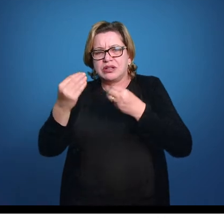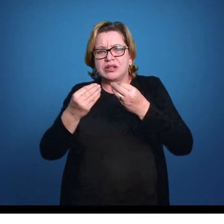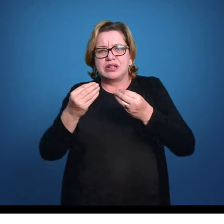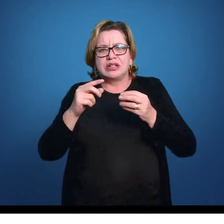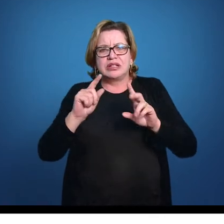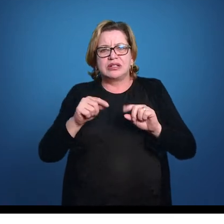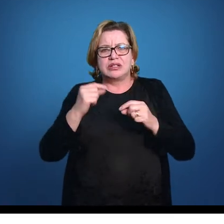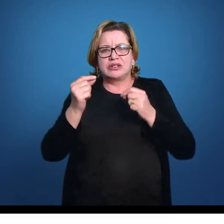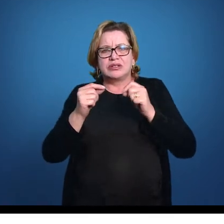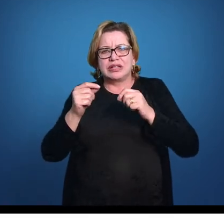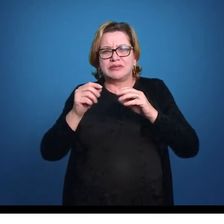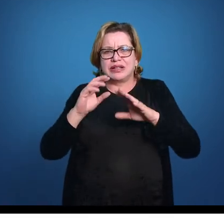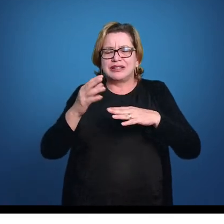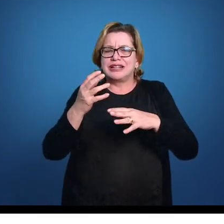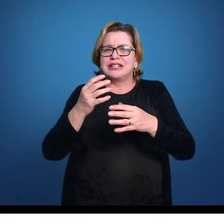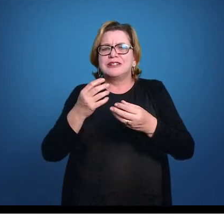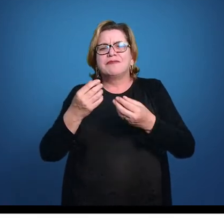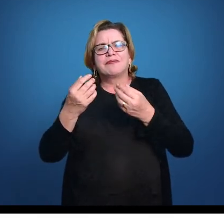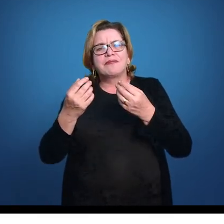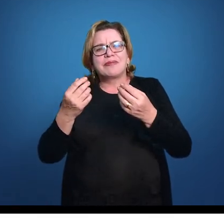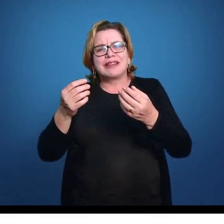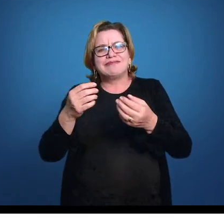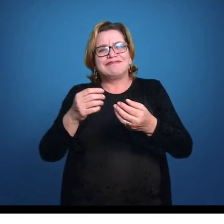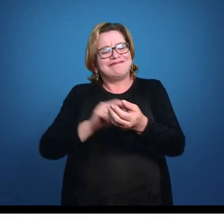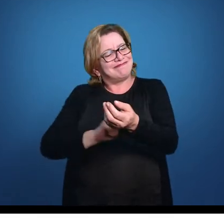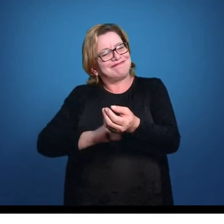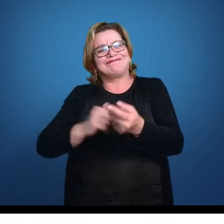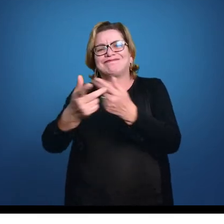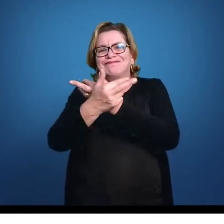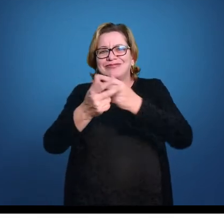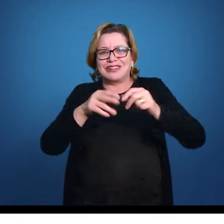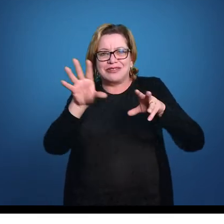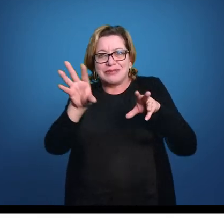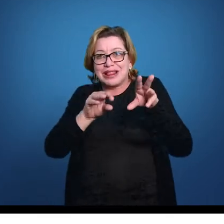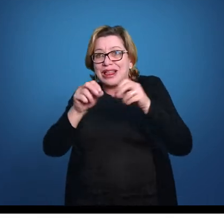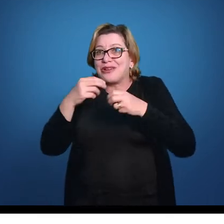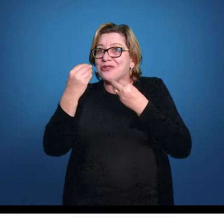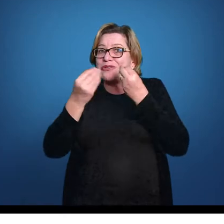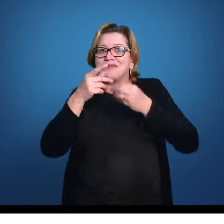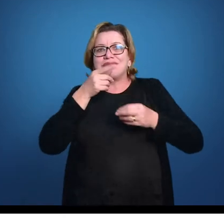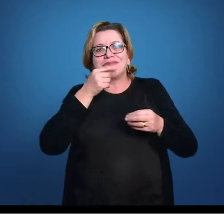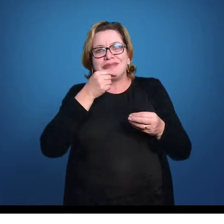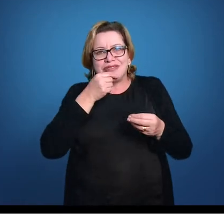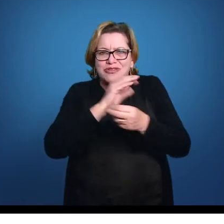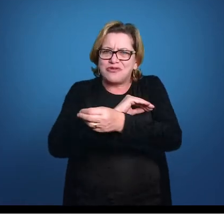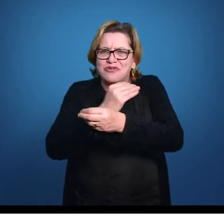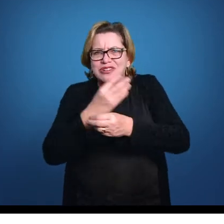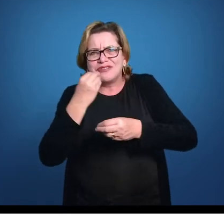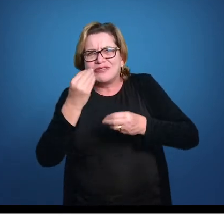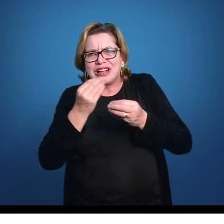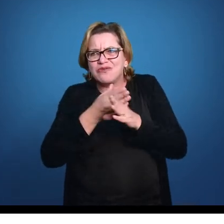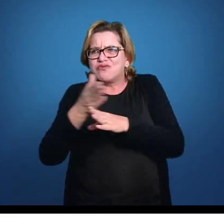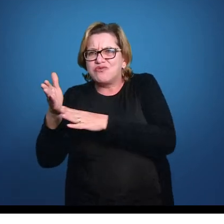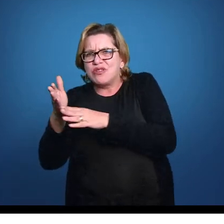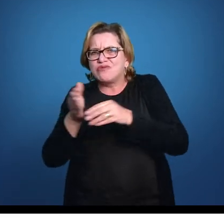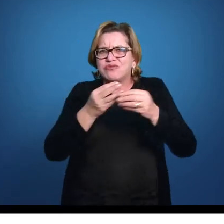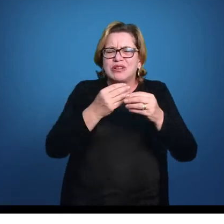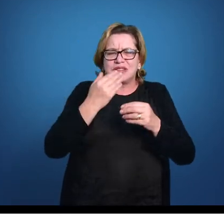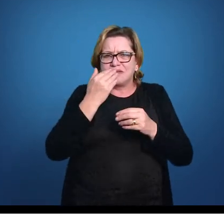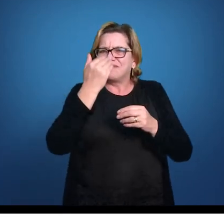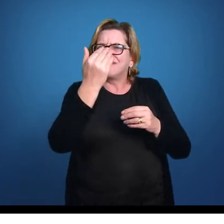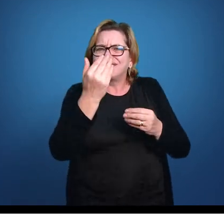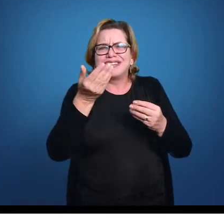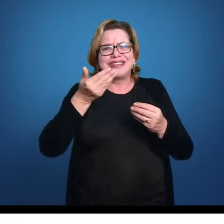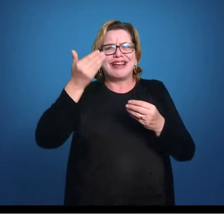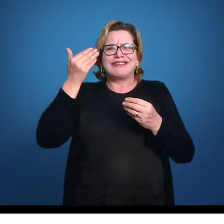que aqui os nervos vão captar. Ou seja, ele vai dizer para mim se a corrente está mais forte, está mais fraca, de que lado que está, se está mais na frente,